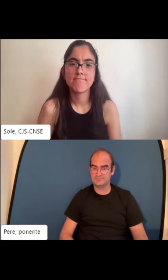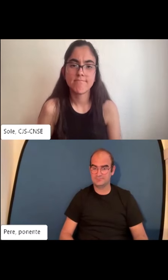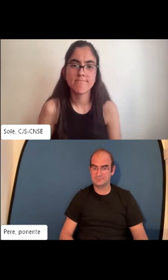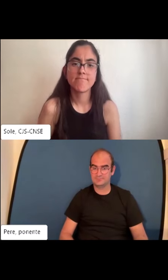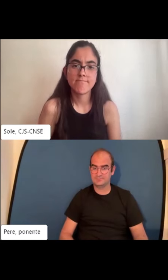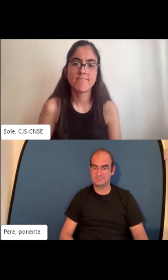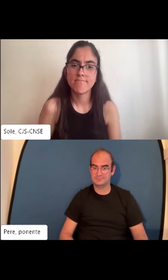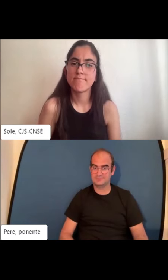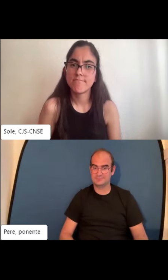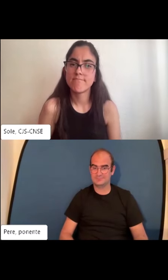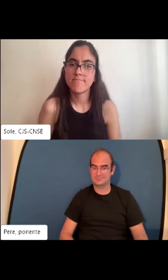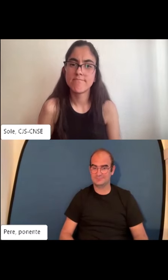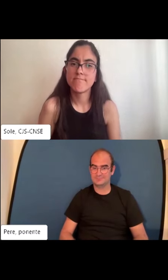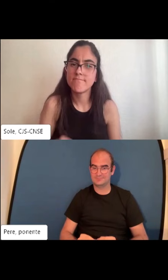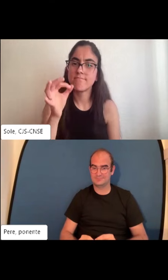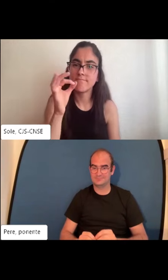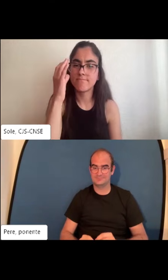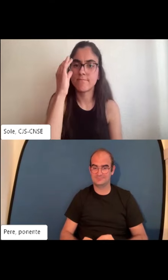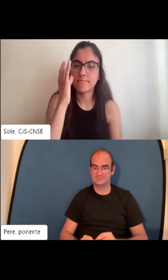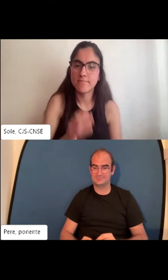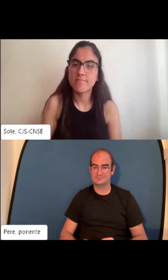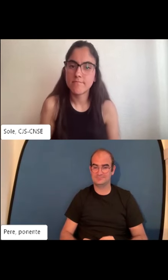excelencia. Va todo vinculado en el tiempo.